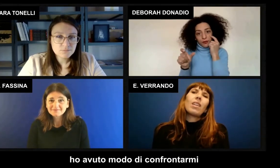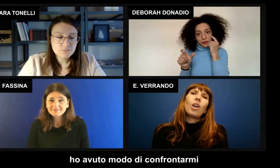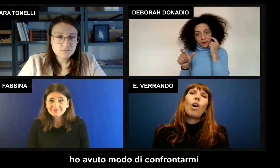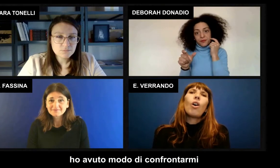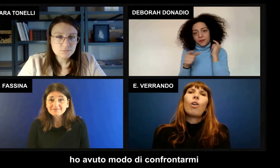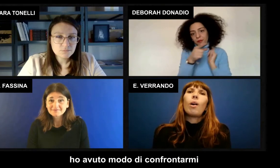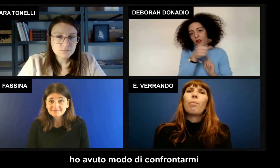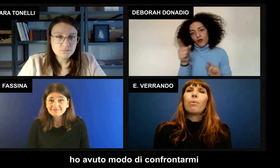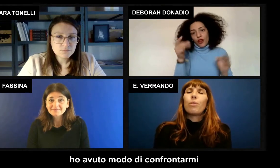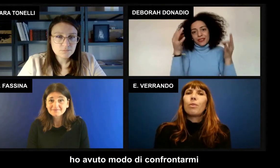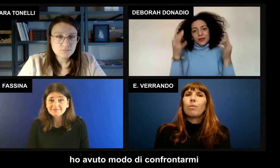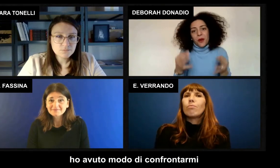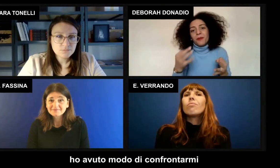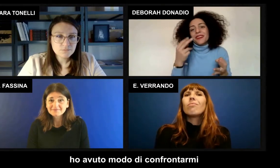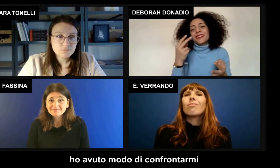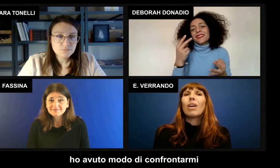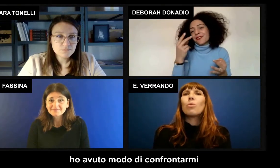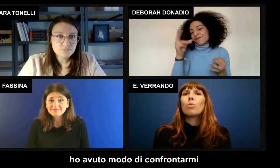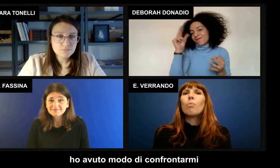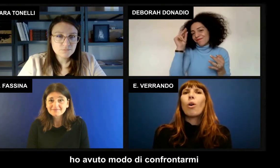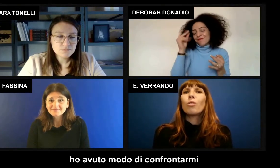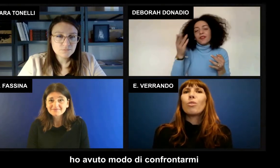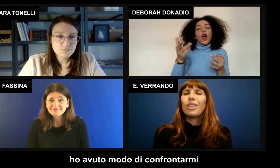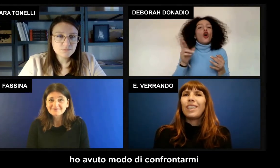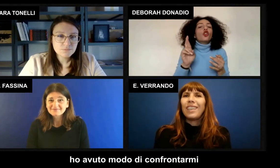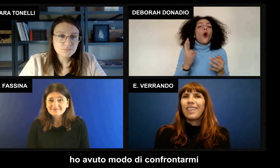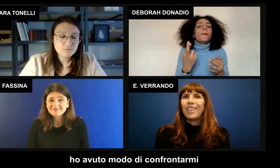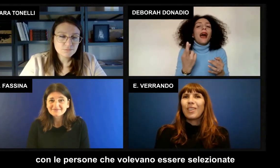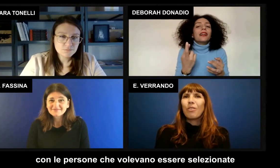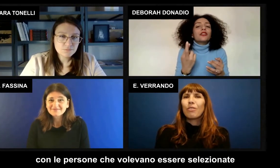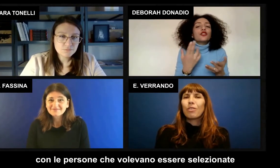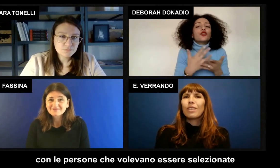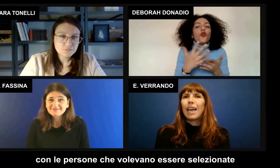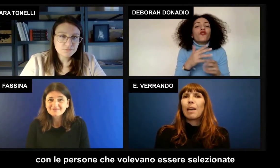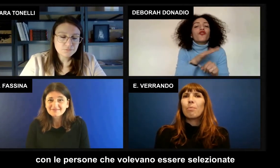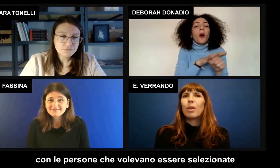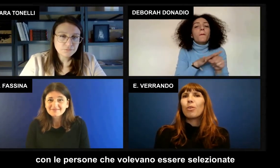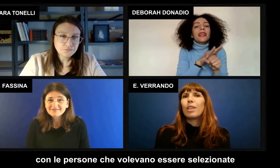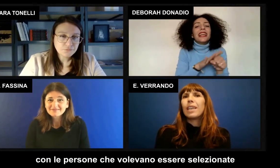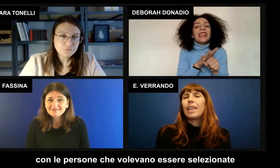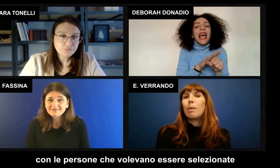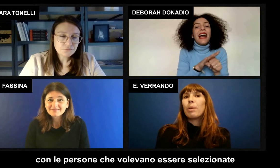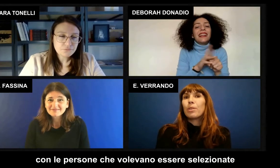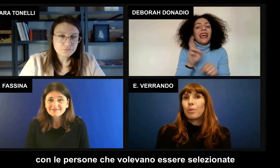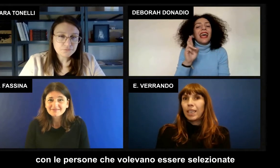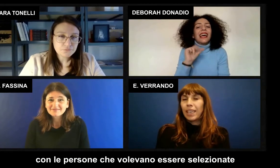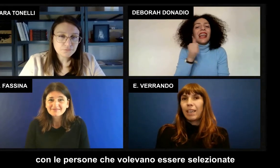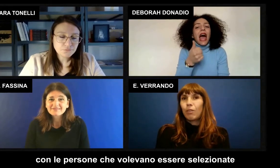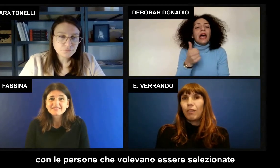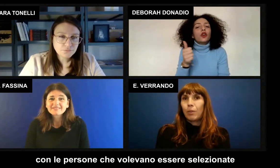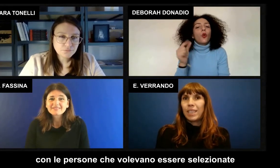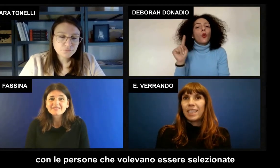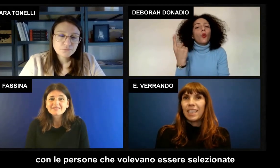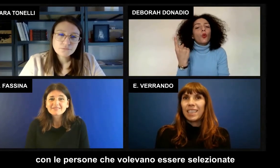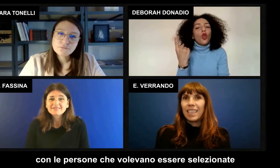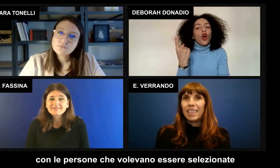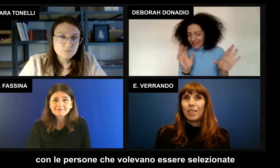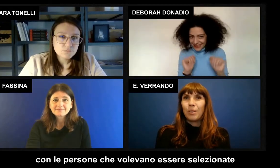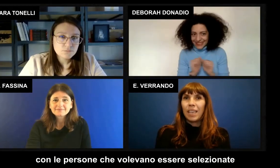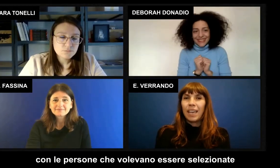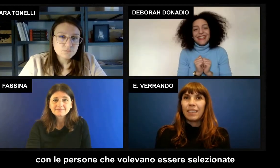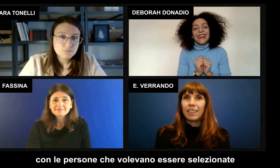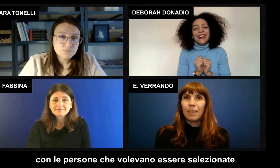ho appunto avuto modo di confrontarmi con le persone che volevano essere